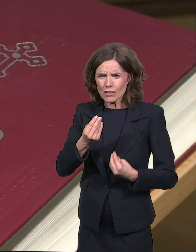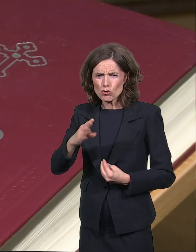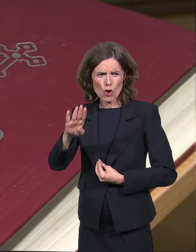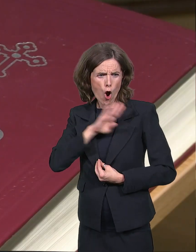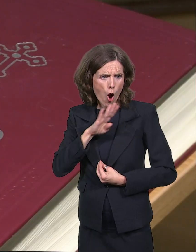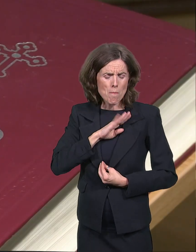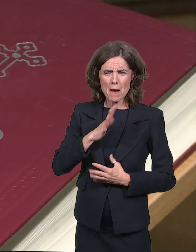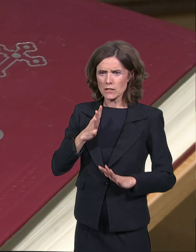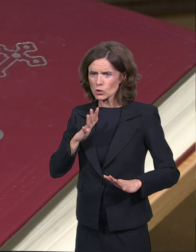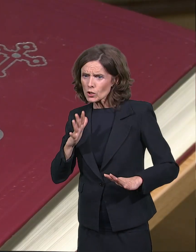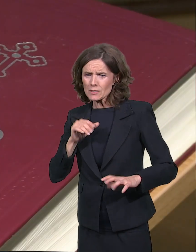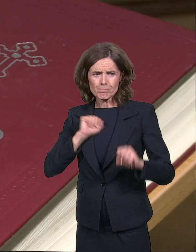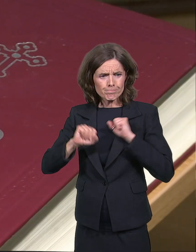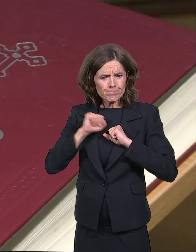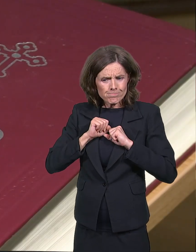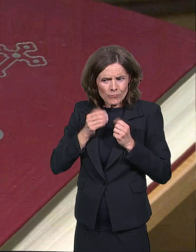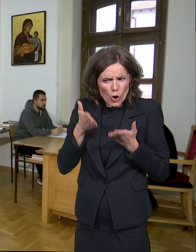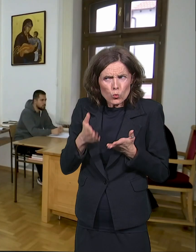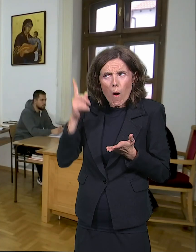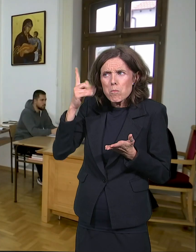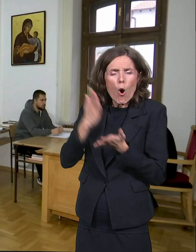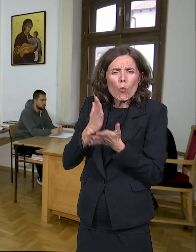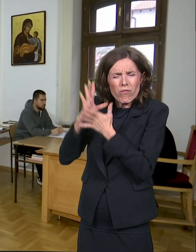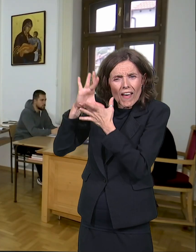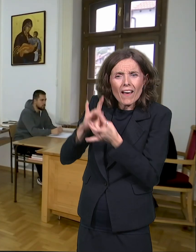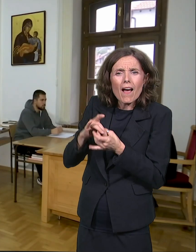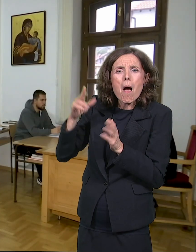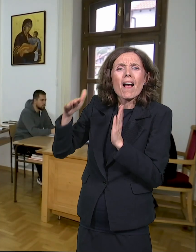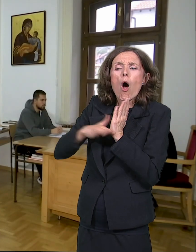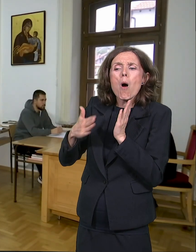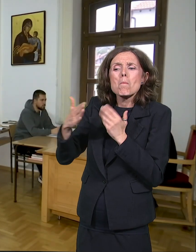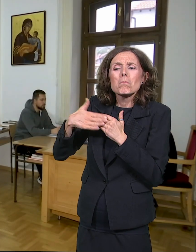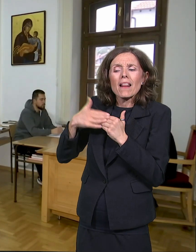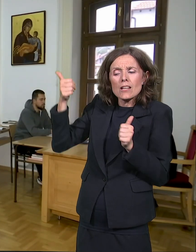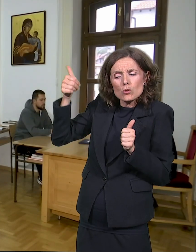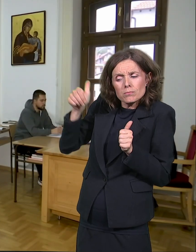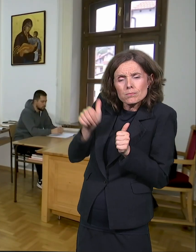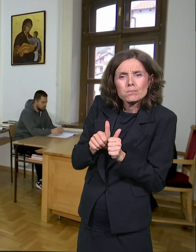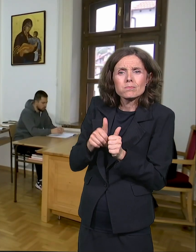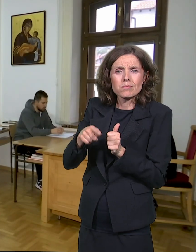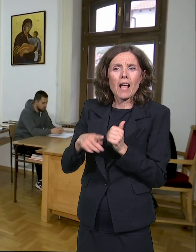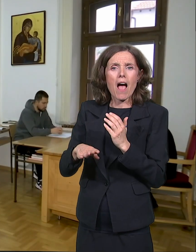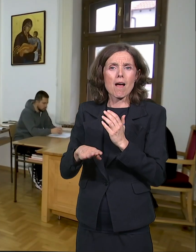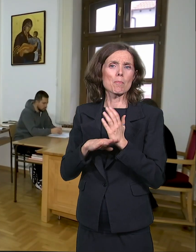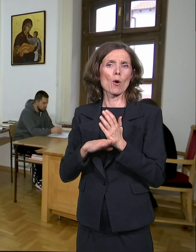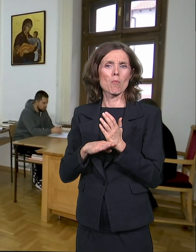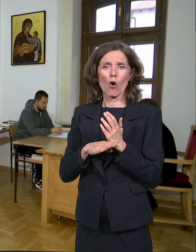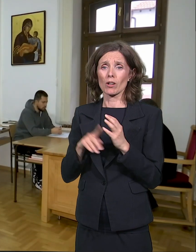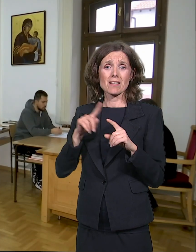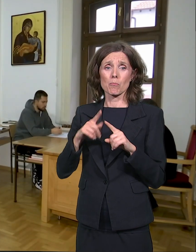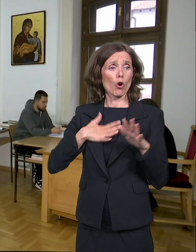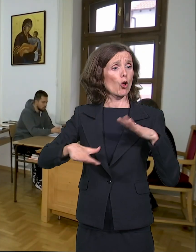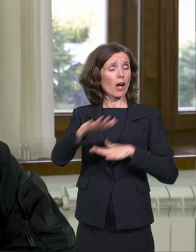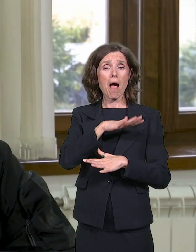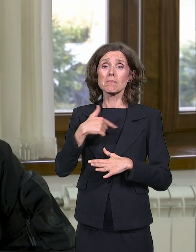najbliži Bogu i Bog je najbliži nama. I rekao bih, to je jedna privilegija. Ne treba niko da nas